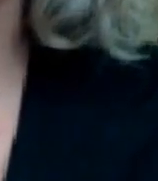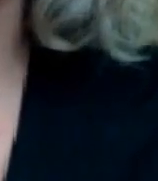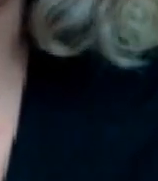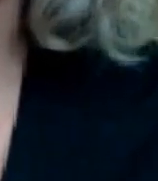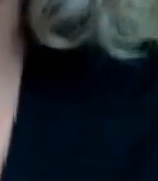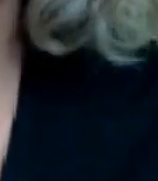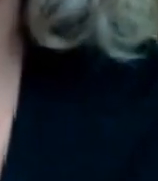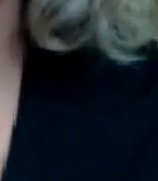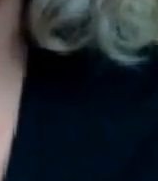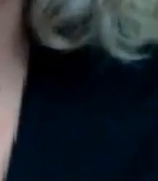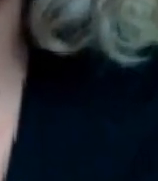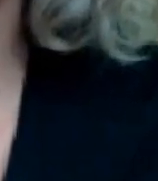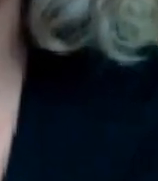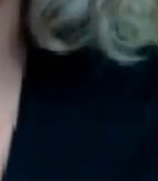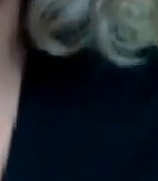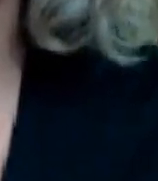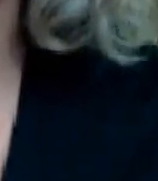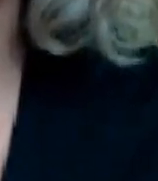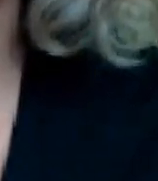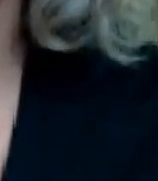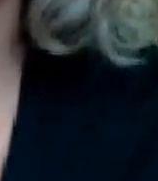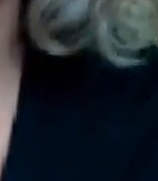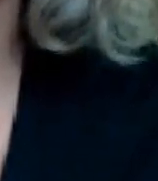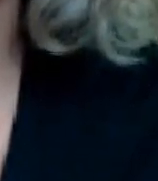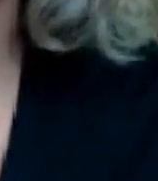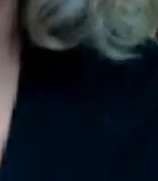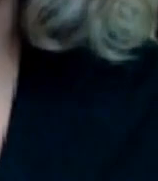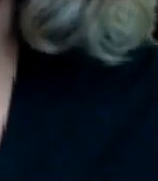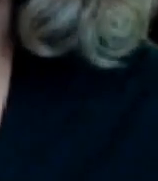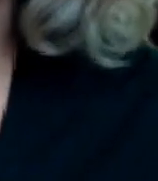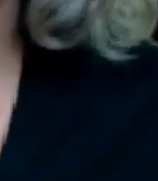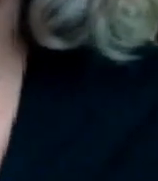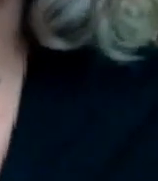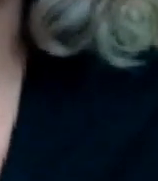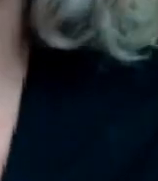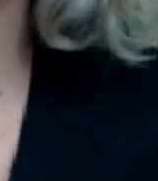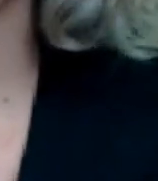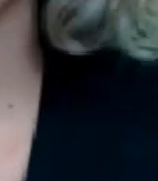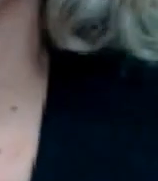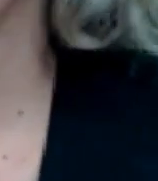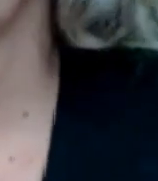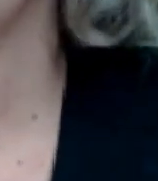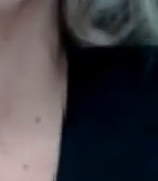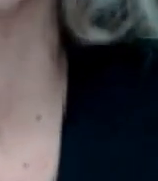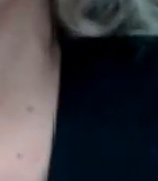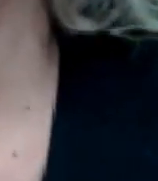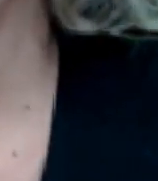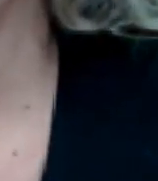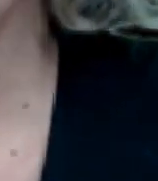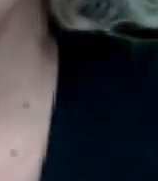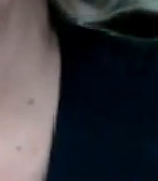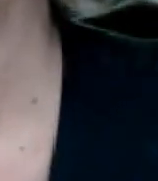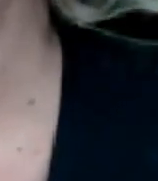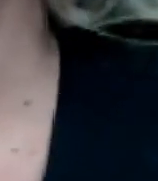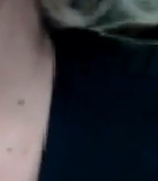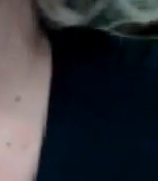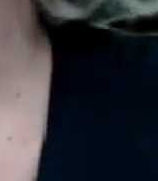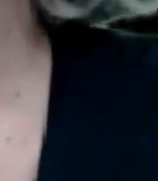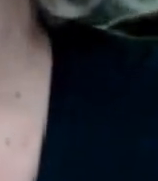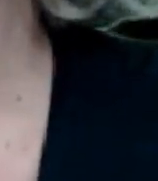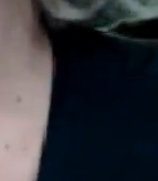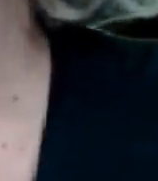de la marina de los soldados de los policías con respecto a la población ya está